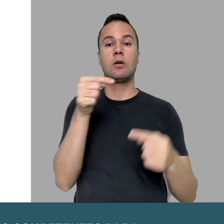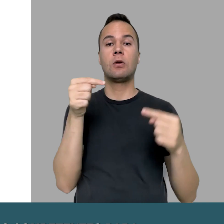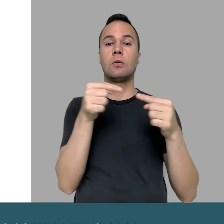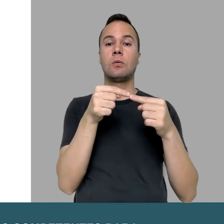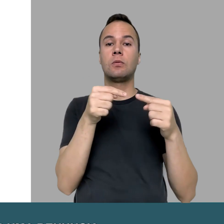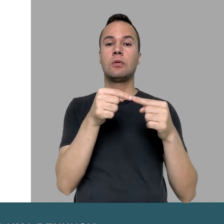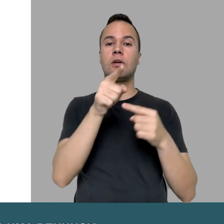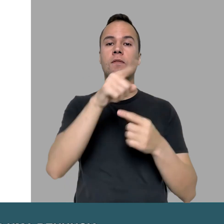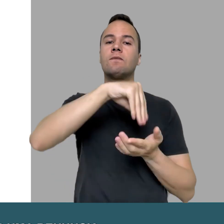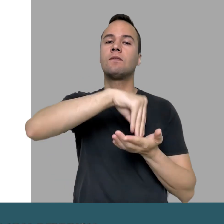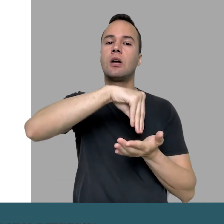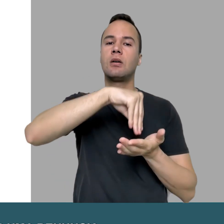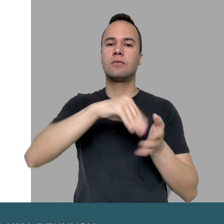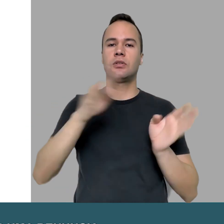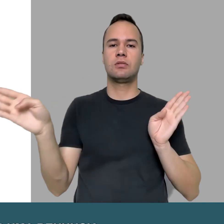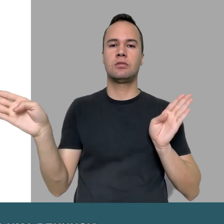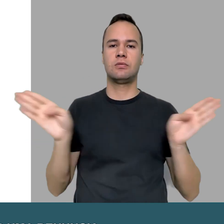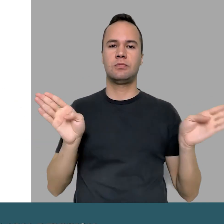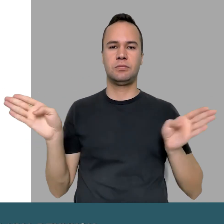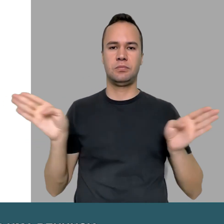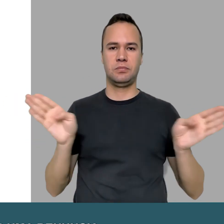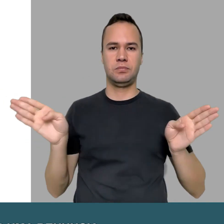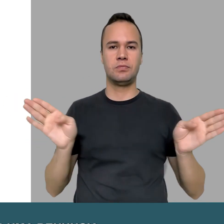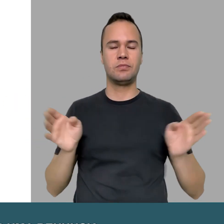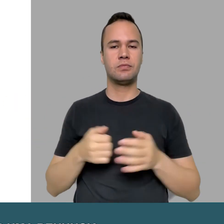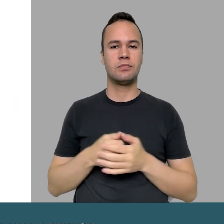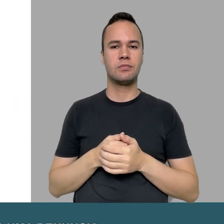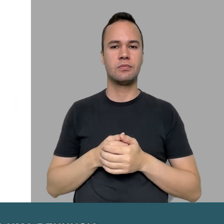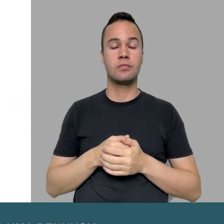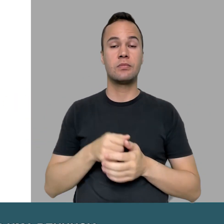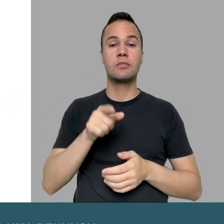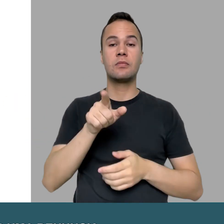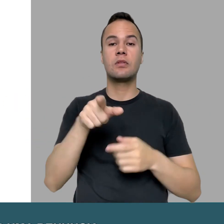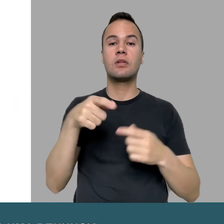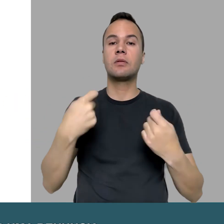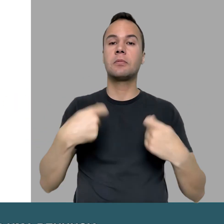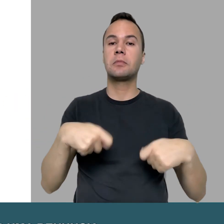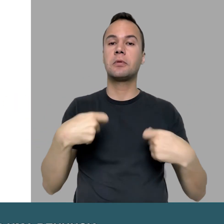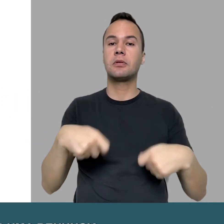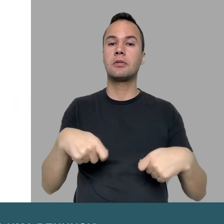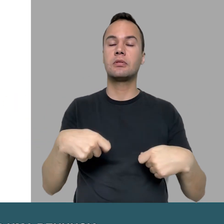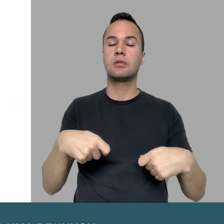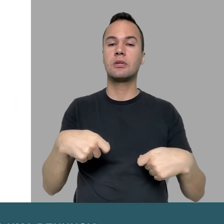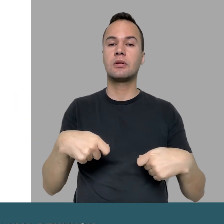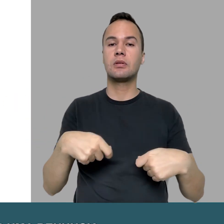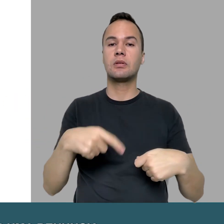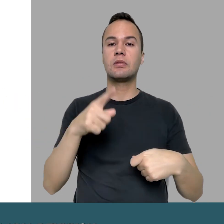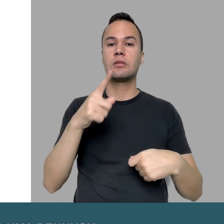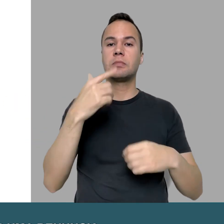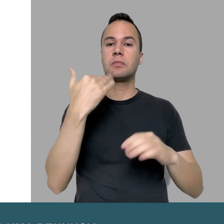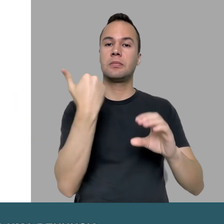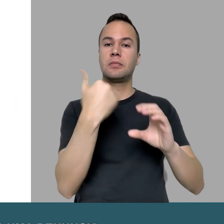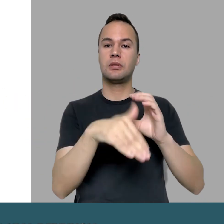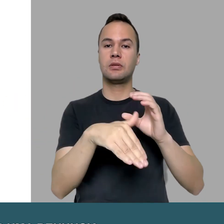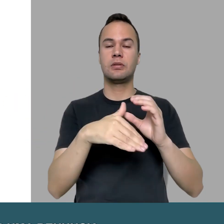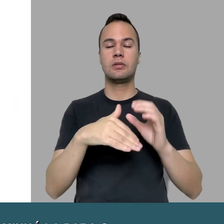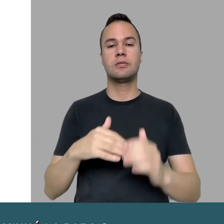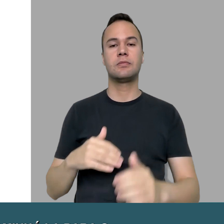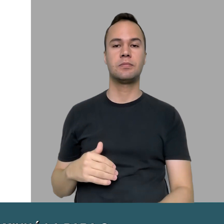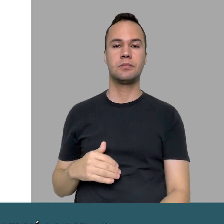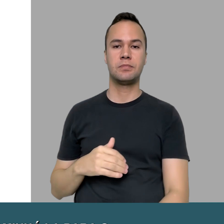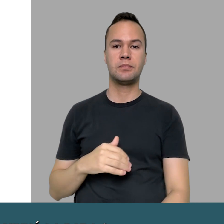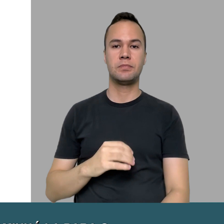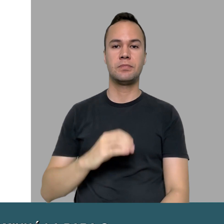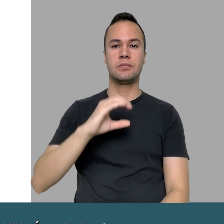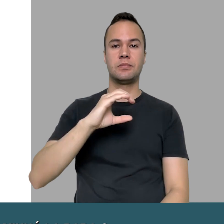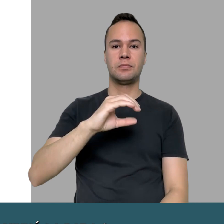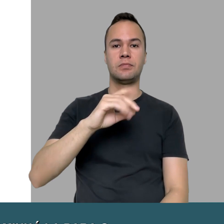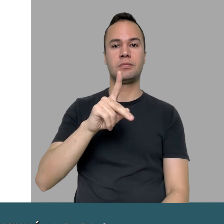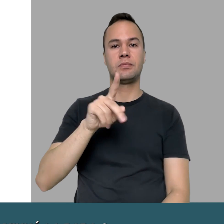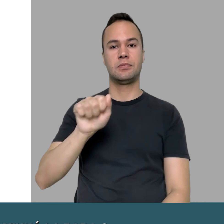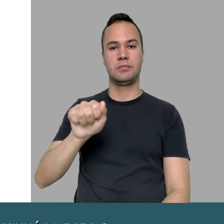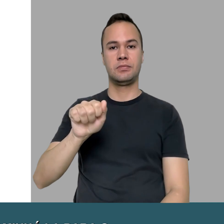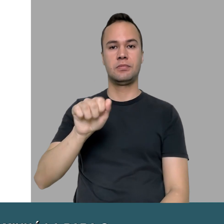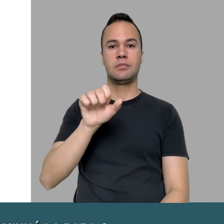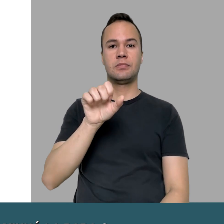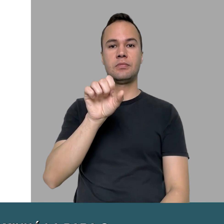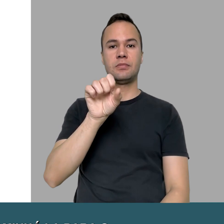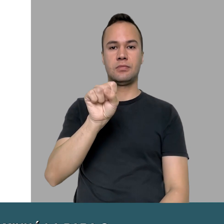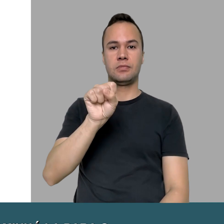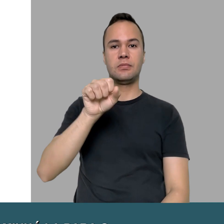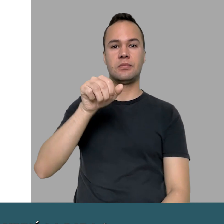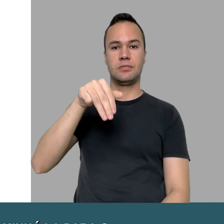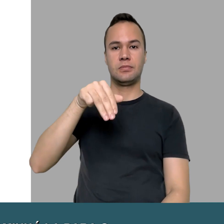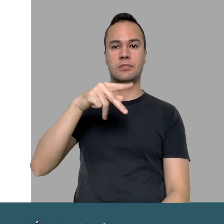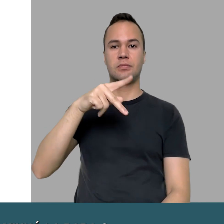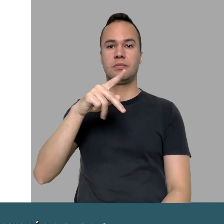Para realizar uma denúncia referente à falta de acessibilidade, você deve encaminhá-la